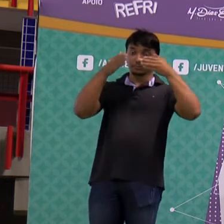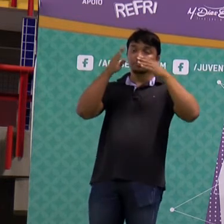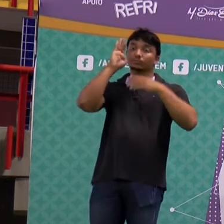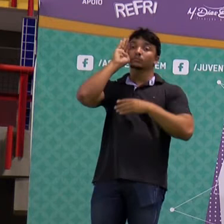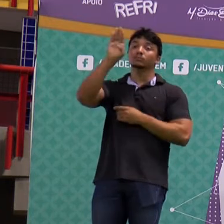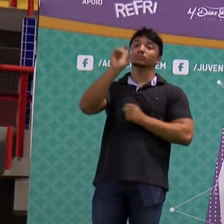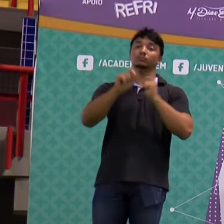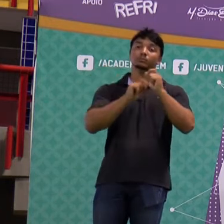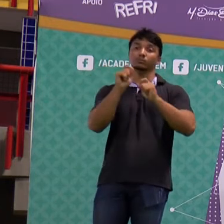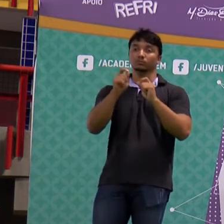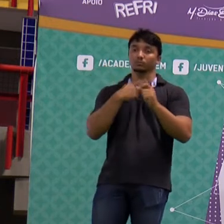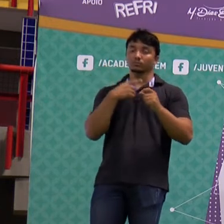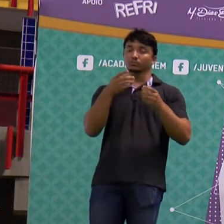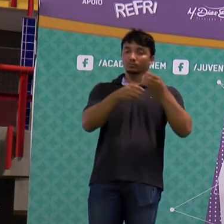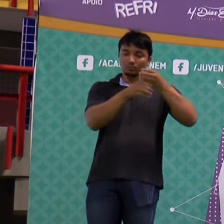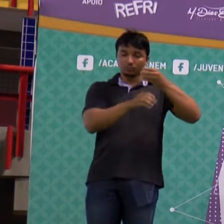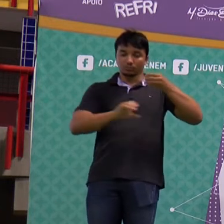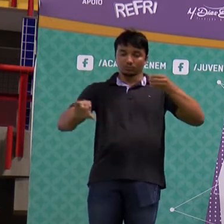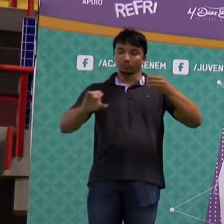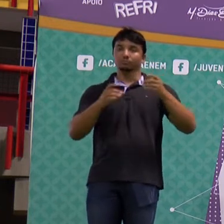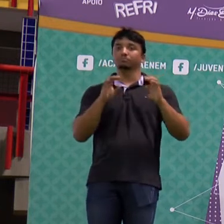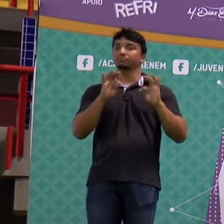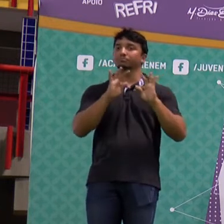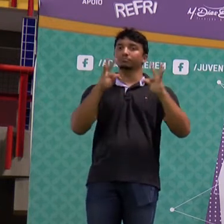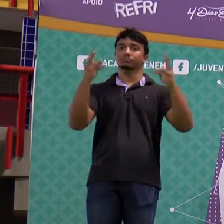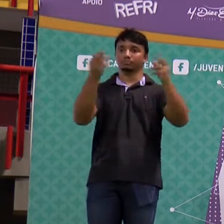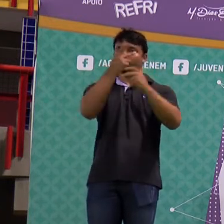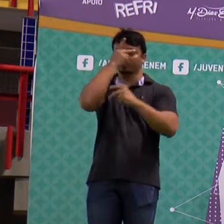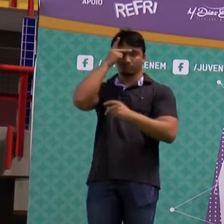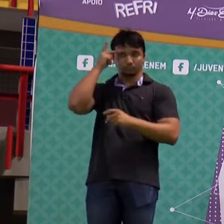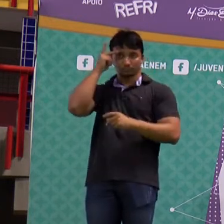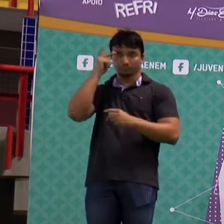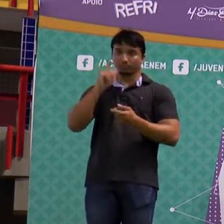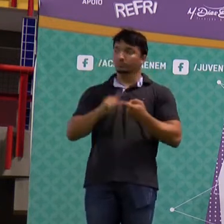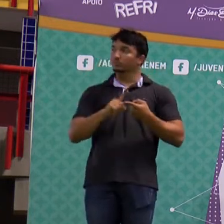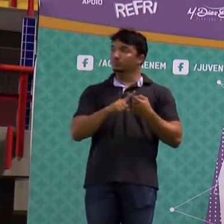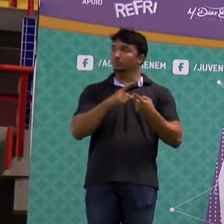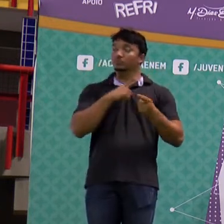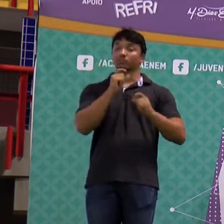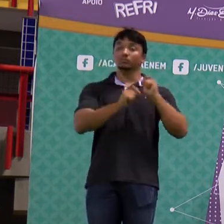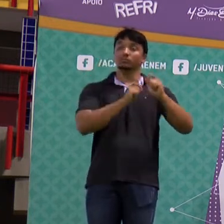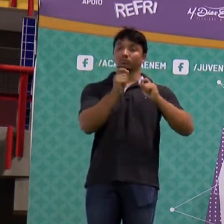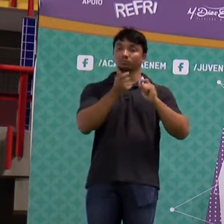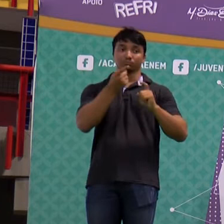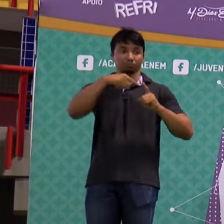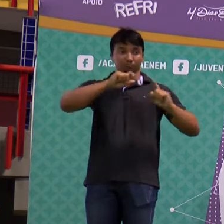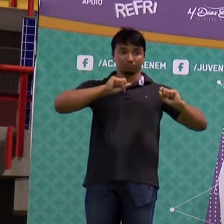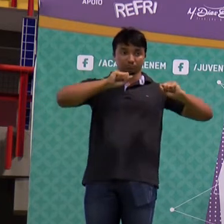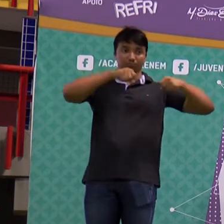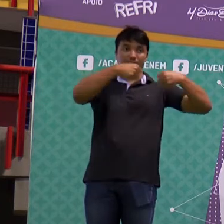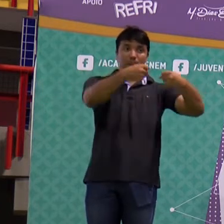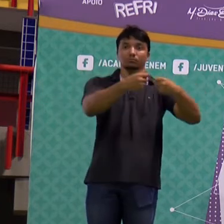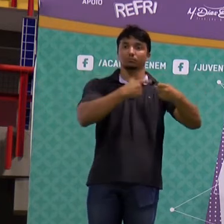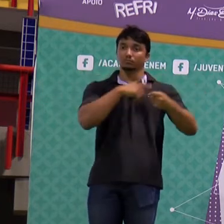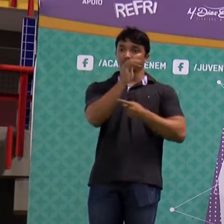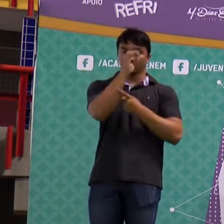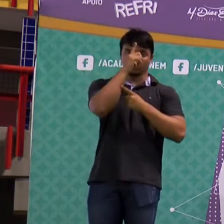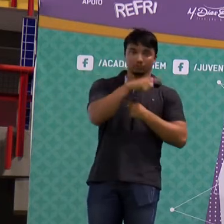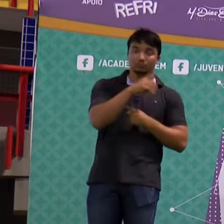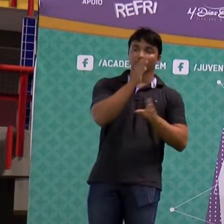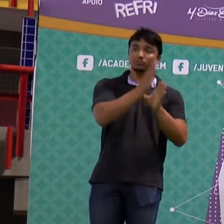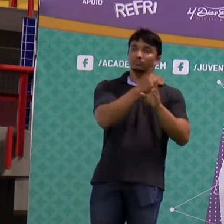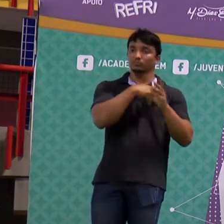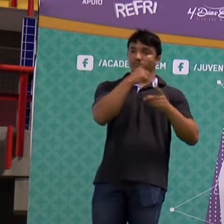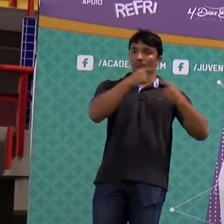assegurar o direito de saneamento básico para todas as pessoas e empenhar-nos à luz da fé por políticas